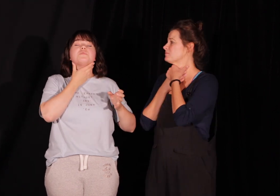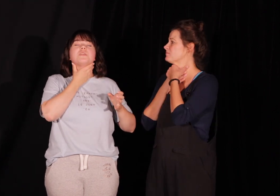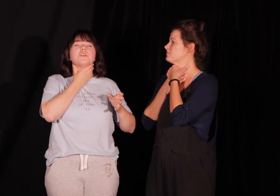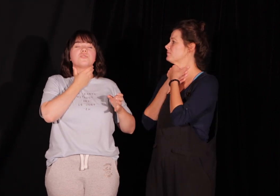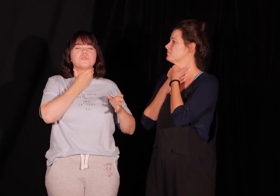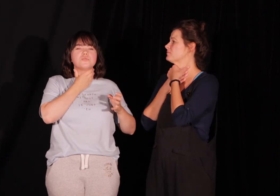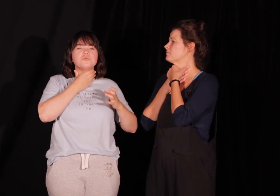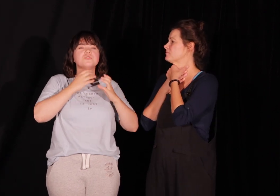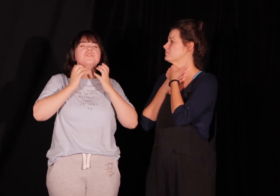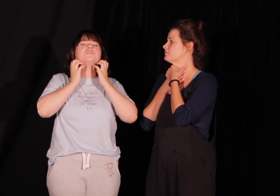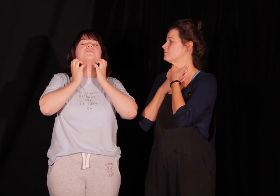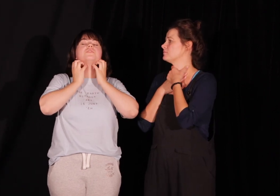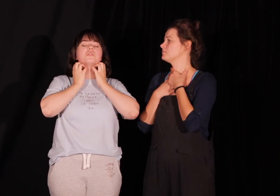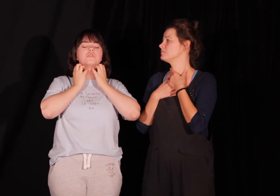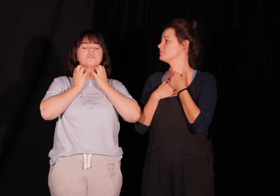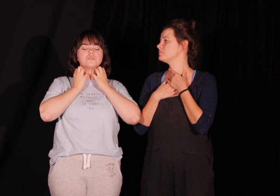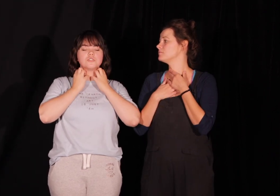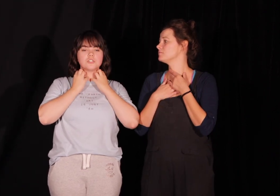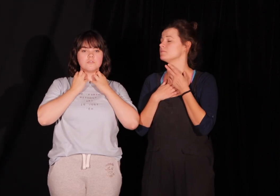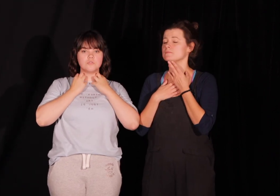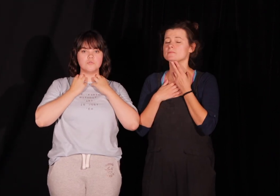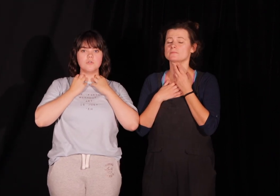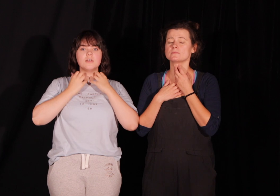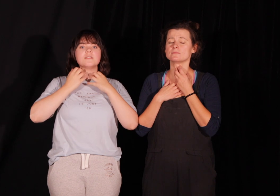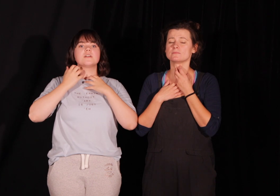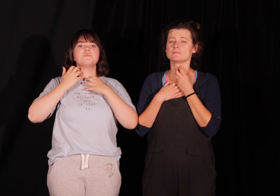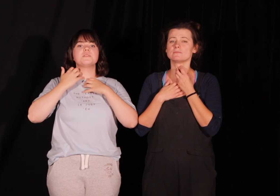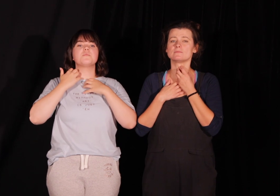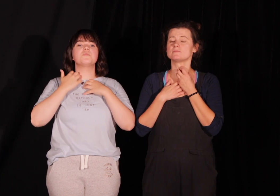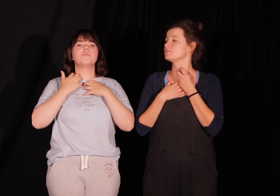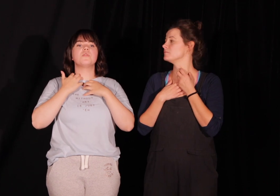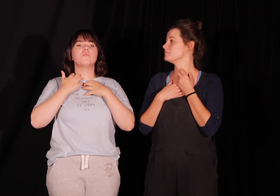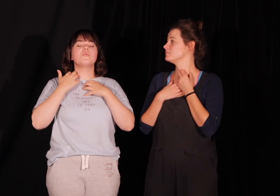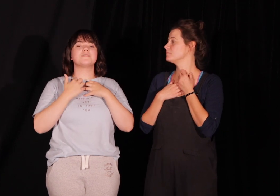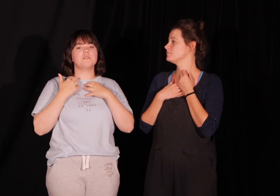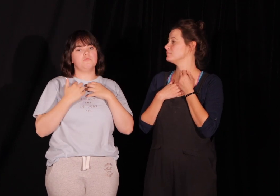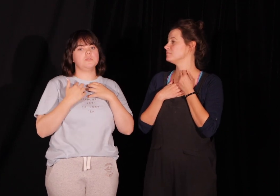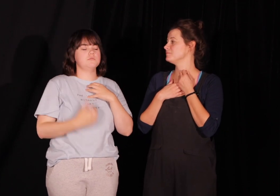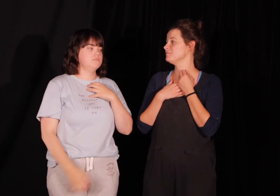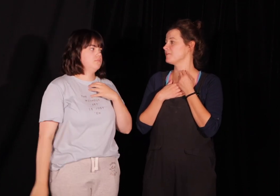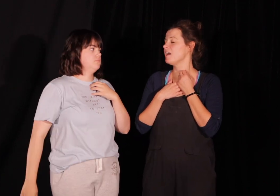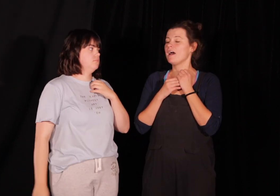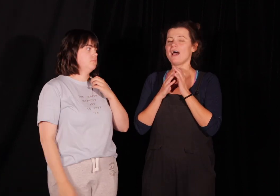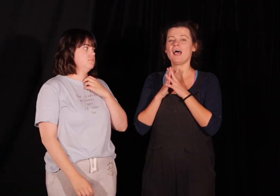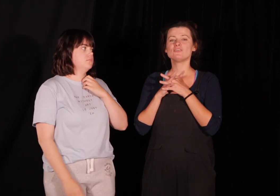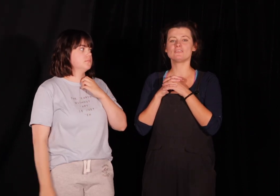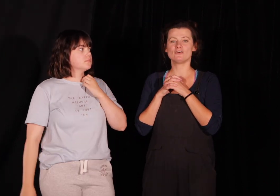żeby je rozluźnić, ściągnąć troszeczkę w dół, tak żeby nam było łatwiej mówić. A do tego